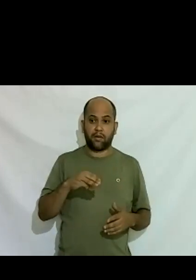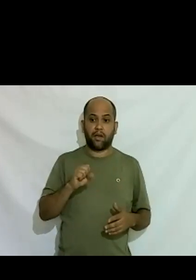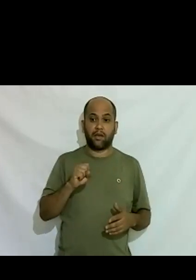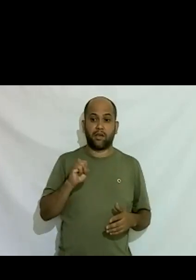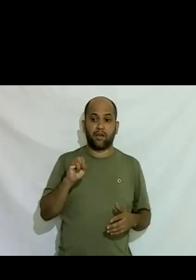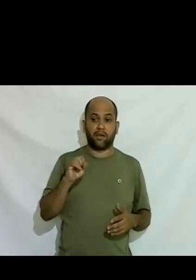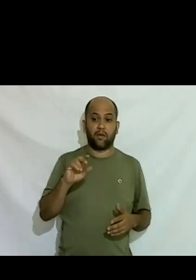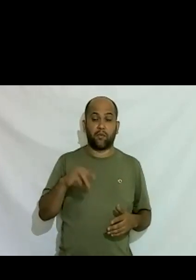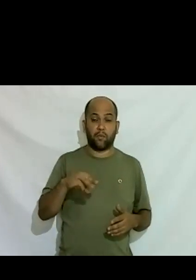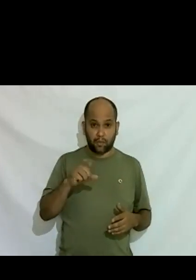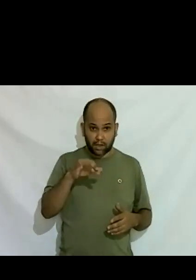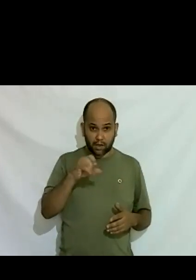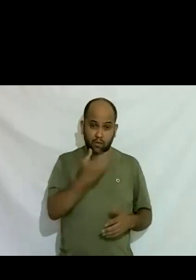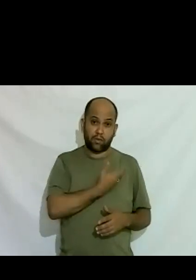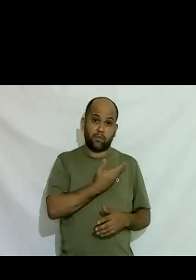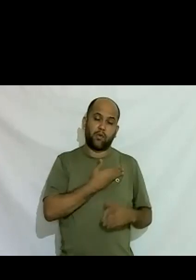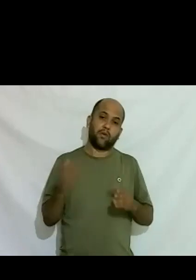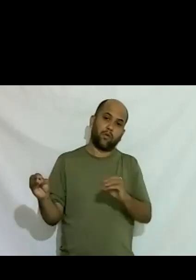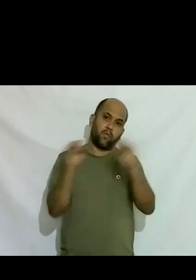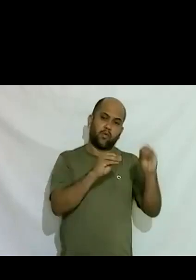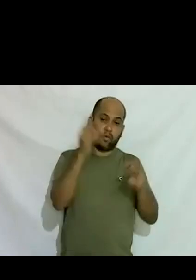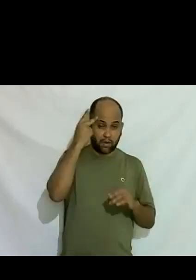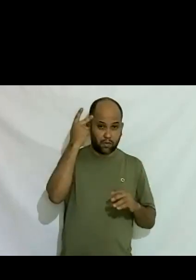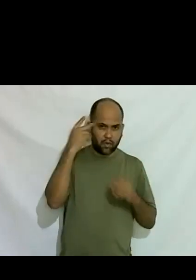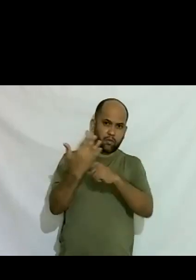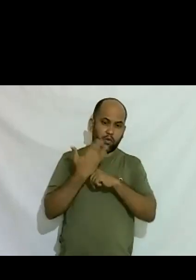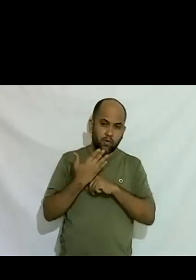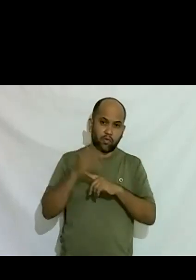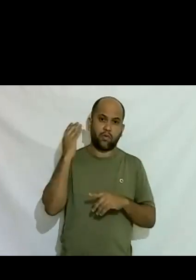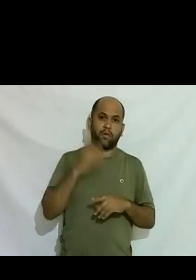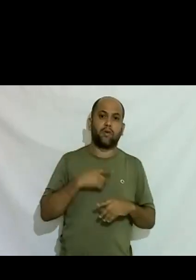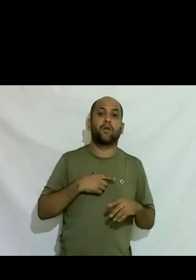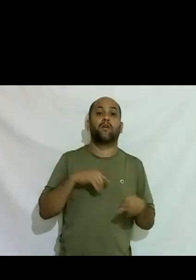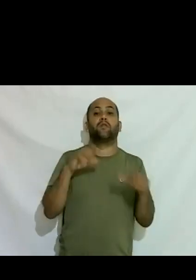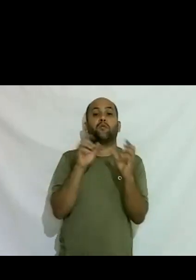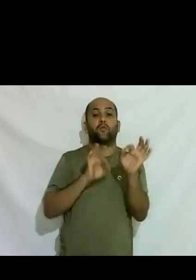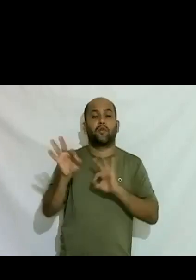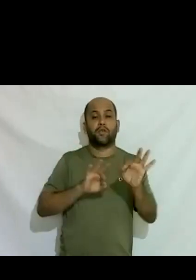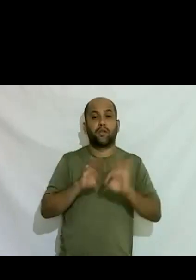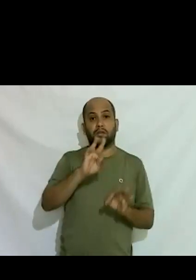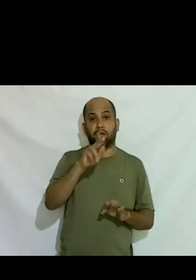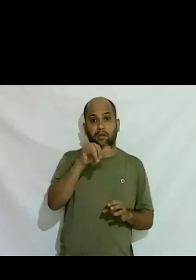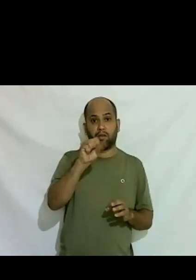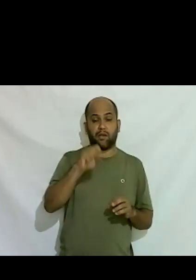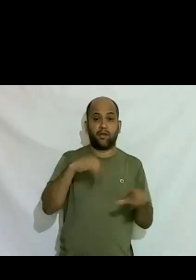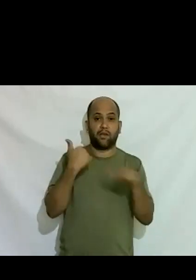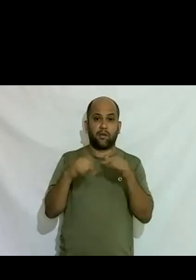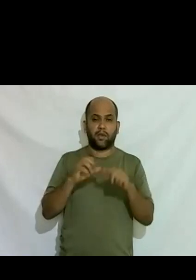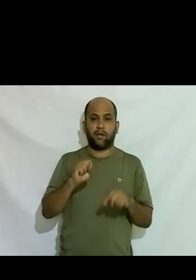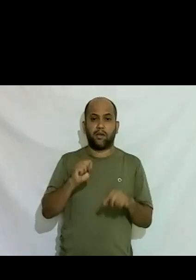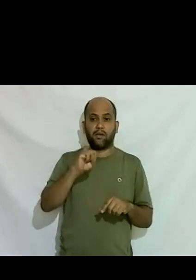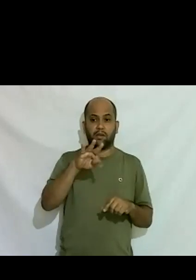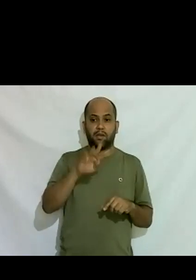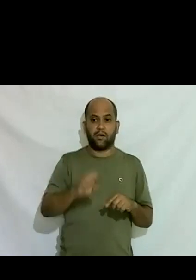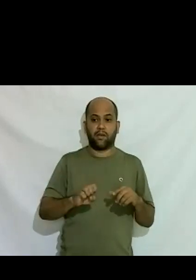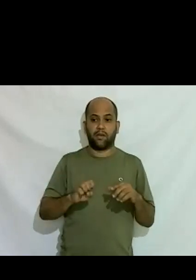morar em São Paulo e começou a me ajudar diretamente com o projeto Transempregos o site tinha sido derrubado fiquei um ano